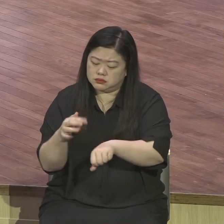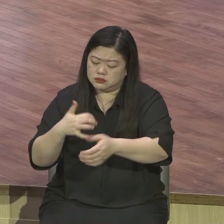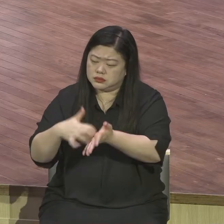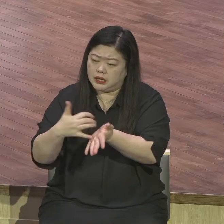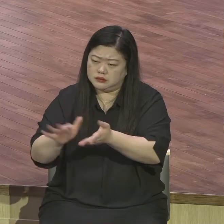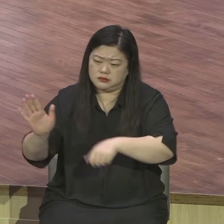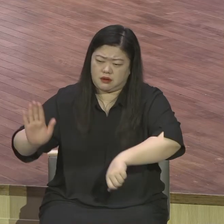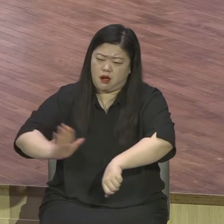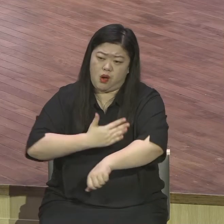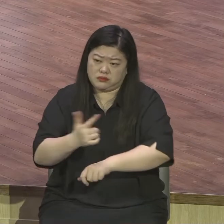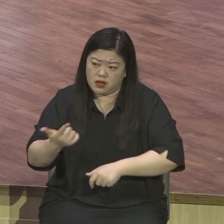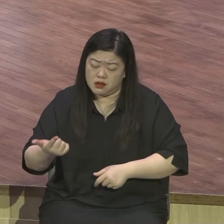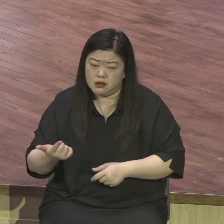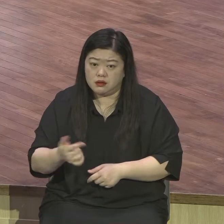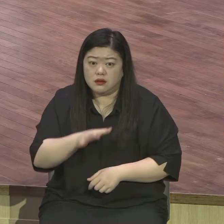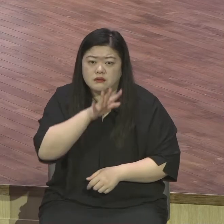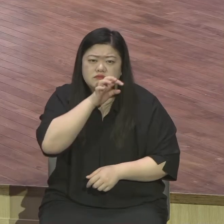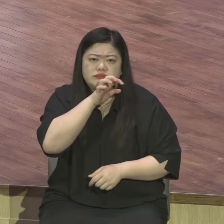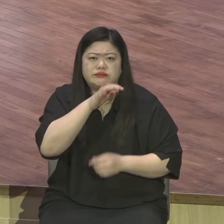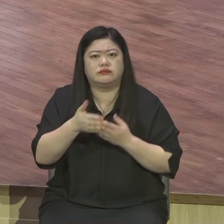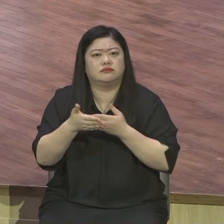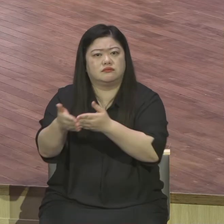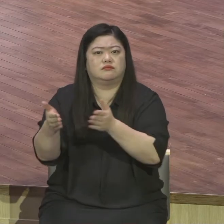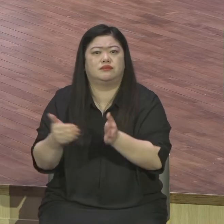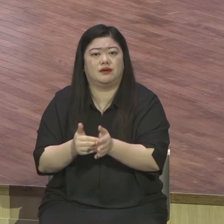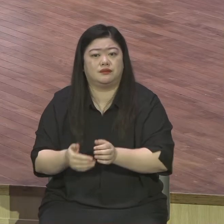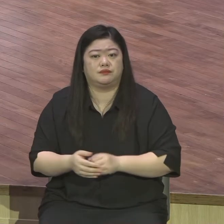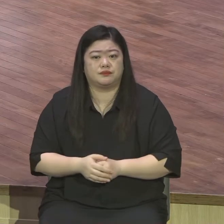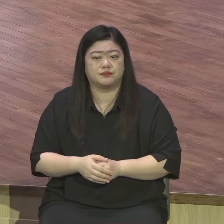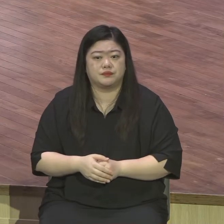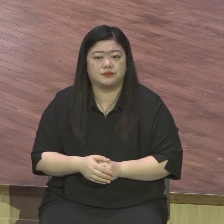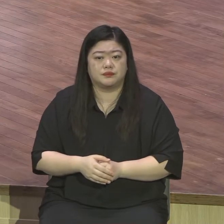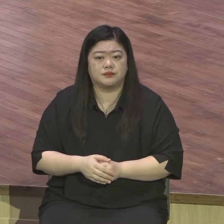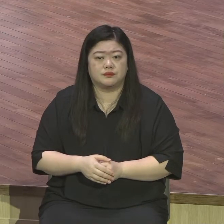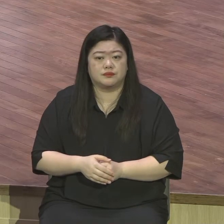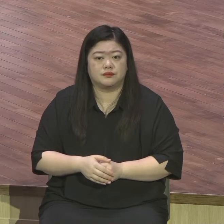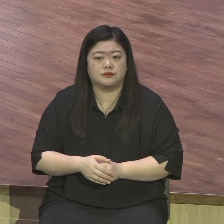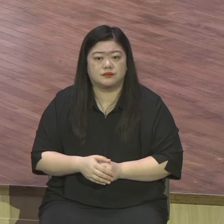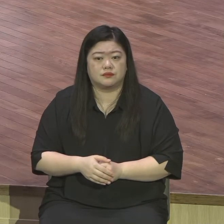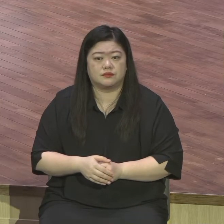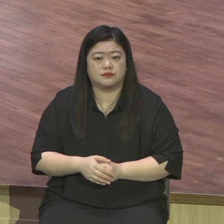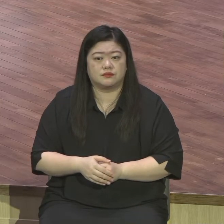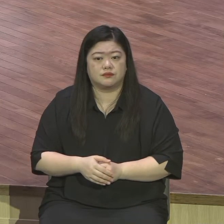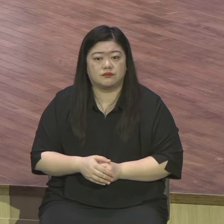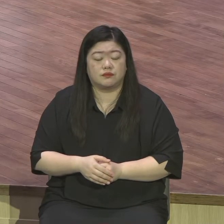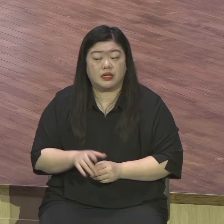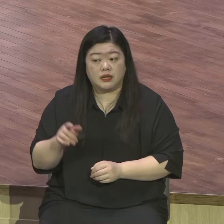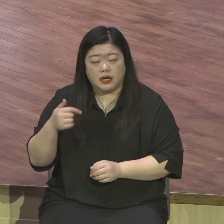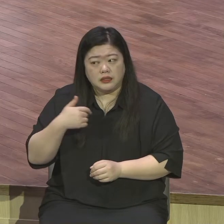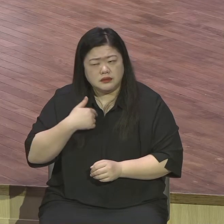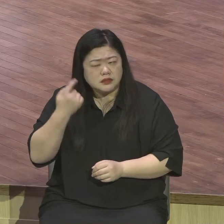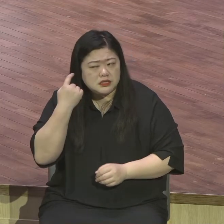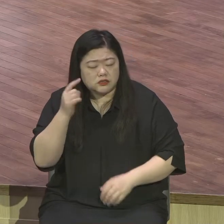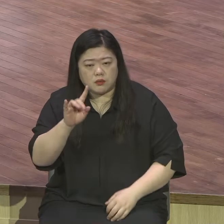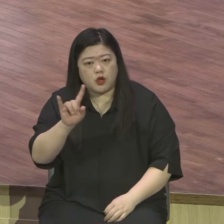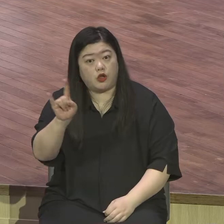끊임없이 현대 같은 데는 이런다 연봉 이런 놈다 하잖아요 노동자들이 얼마나 많이 했는지